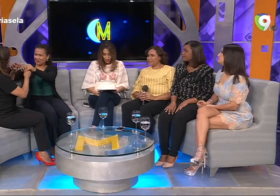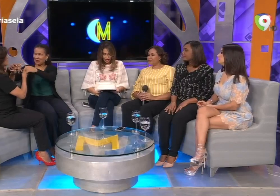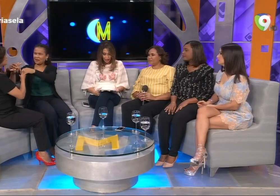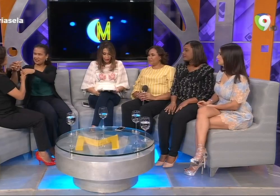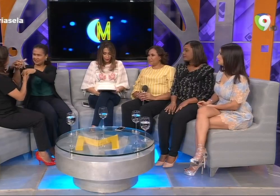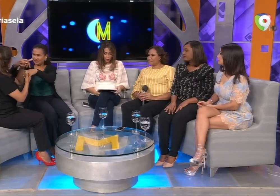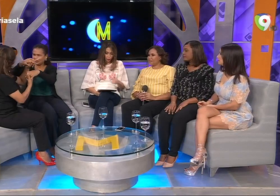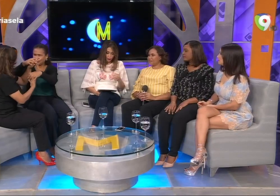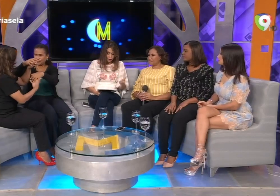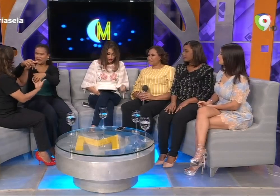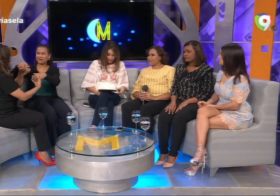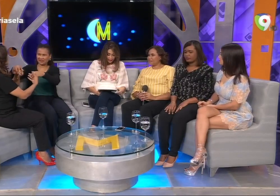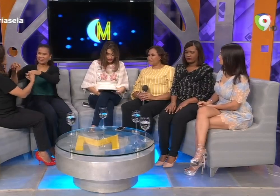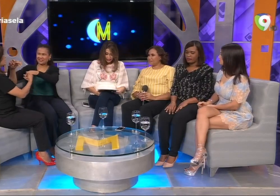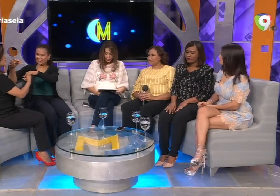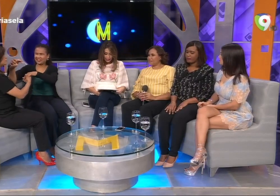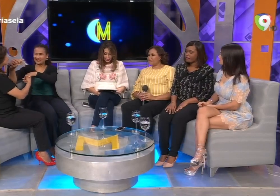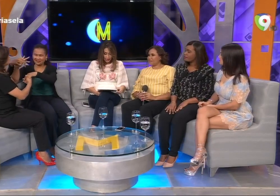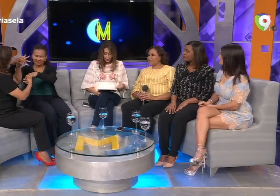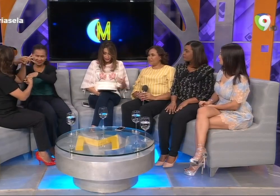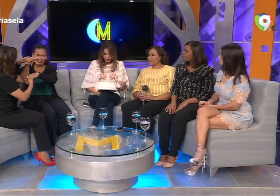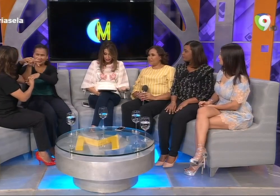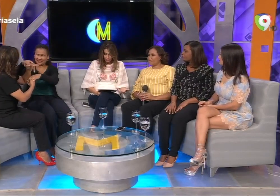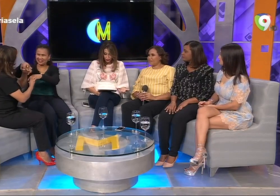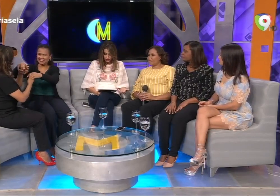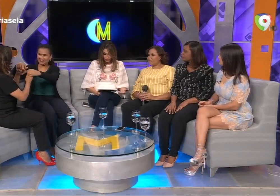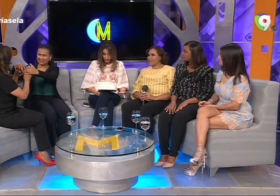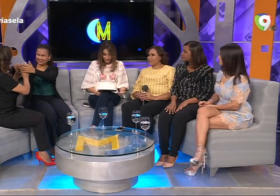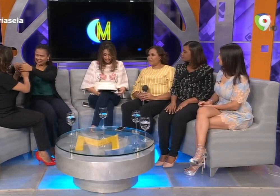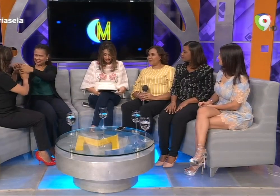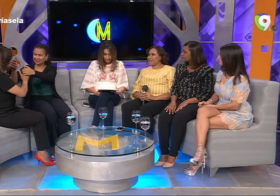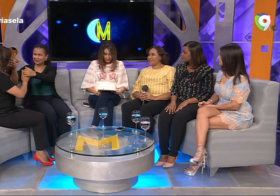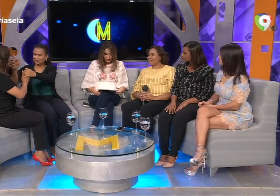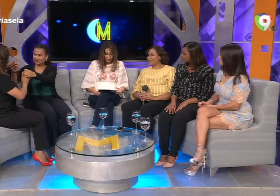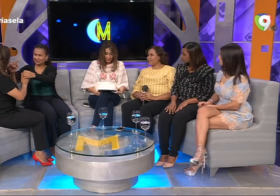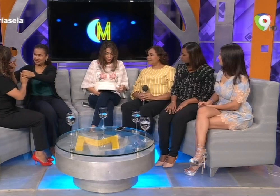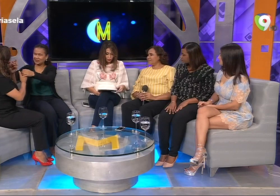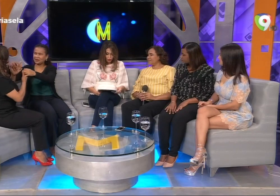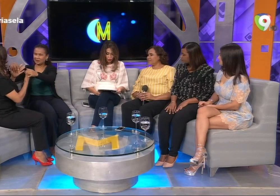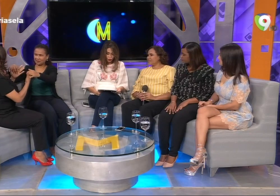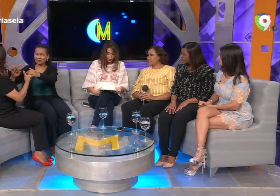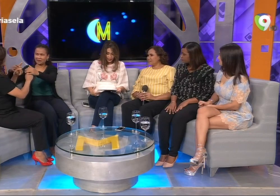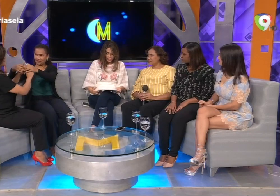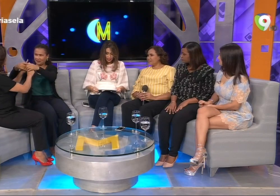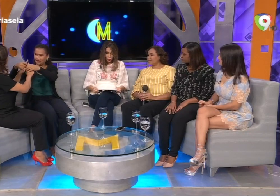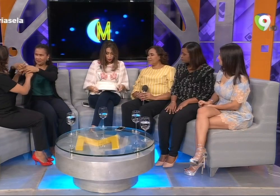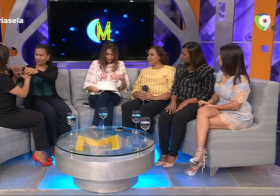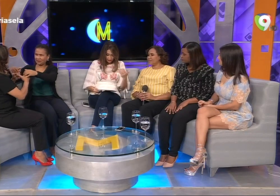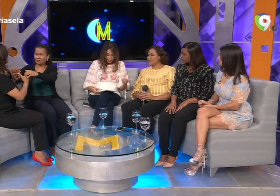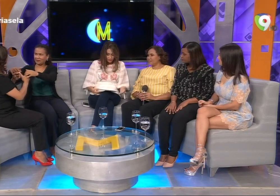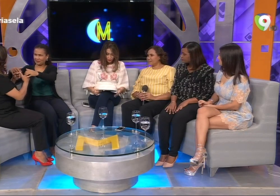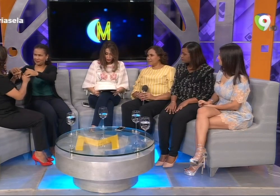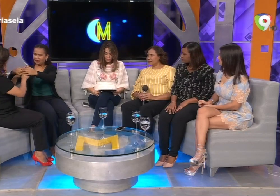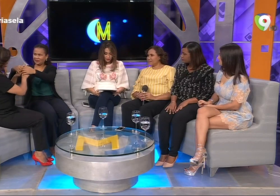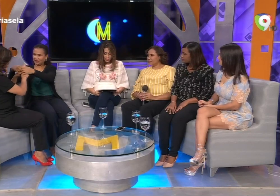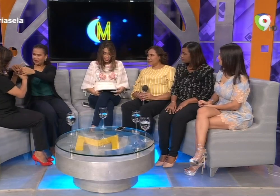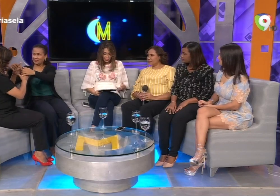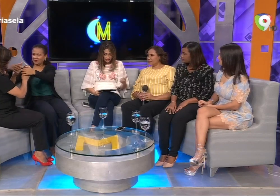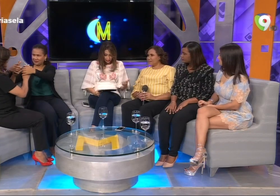por todas partes ha representado nuestro país en muchos lugares usted también formó una familia tiene